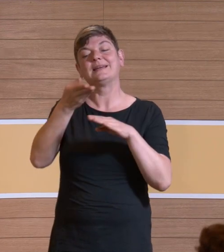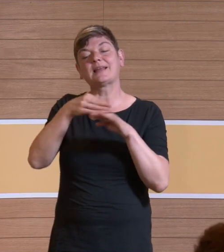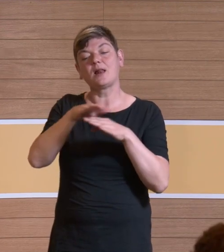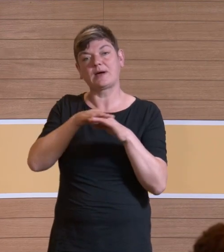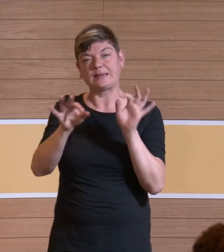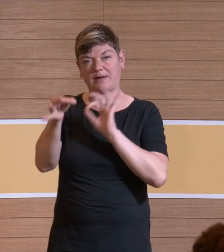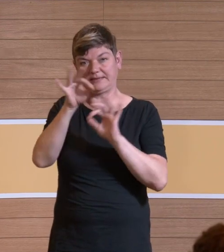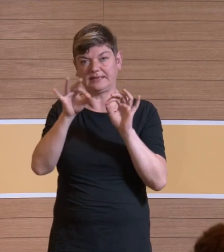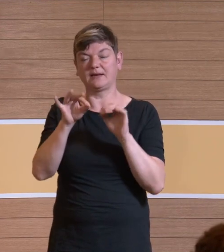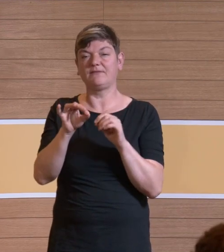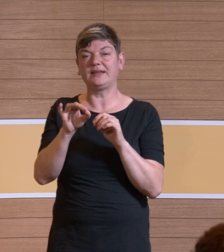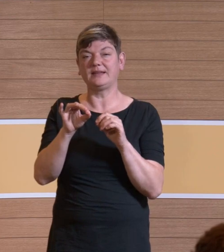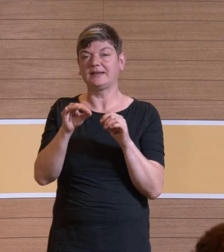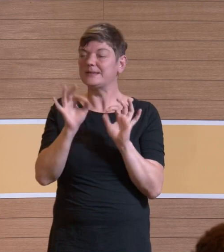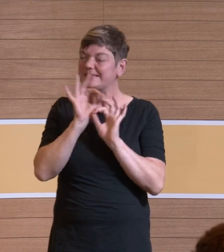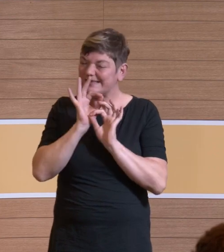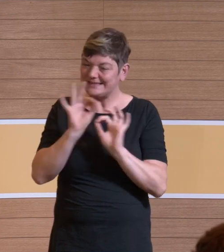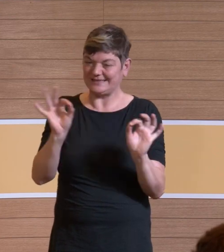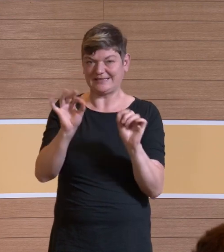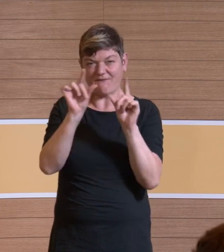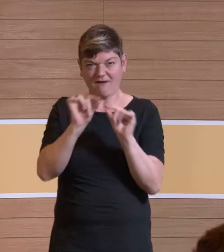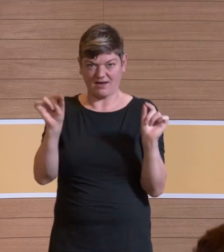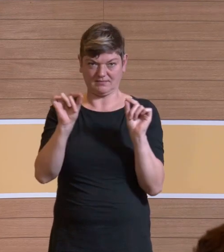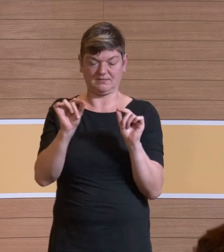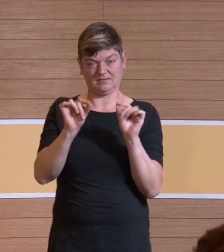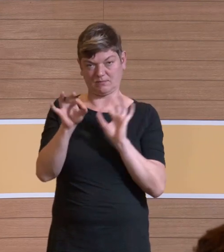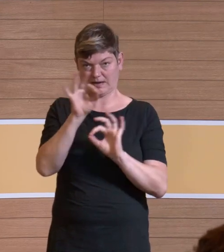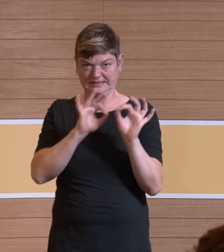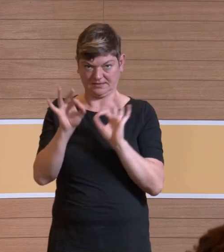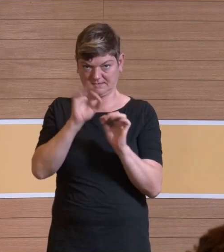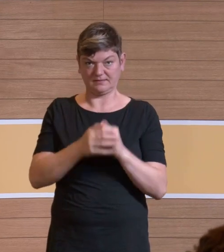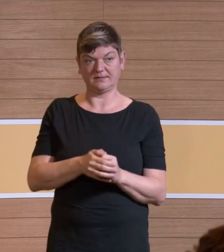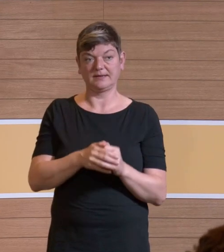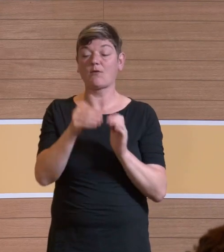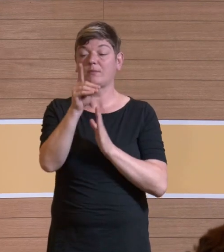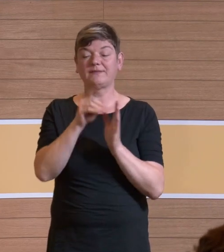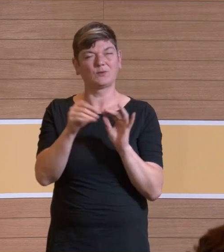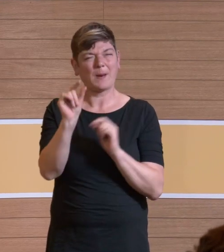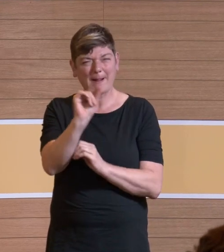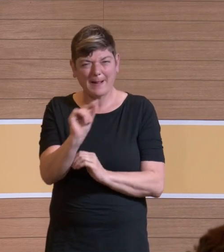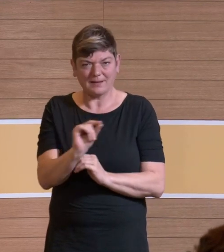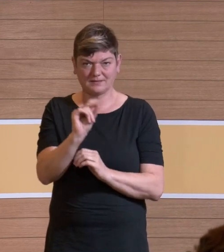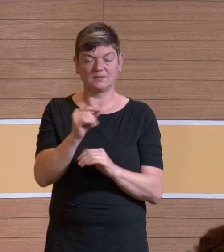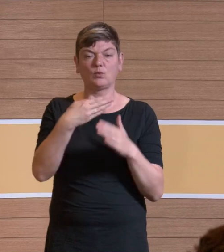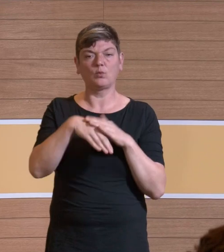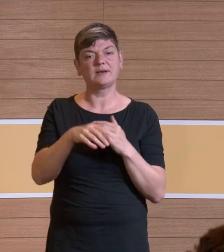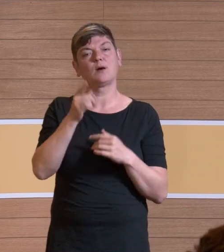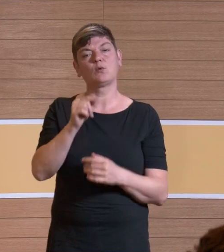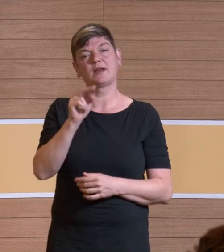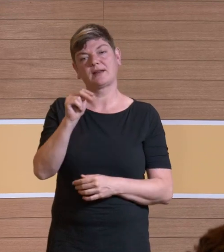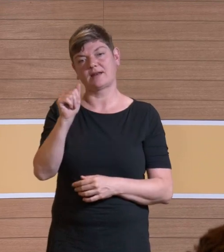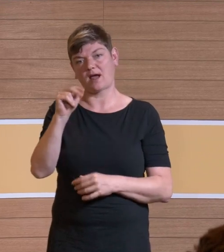sogenannten ultrafeinen Partikel. Diese Partikel sind per Definition besonders klein, also kleiner als 100 Nanometer.